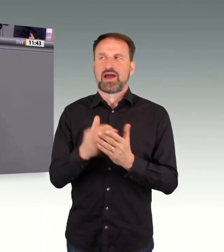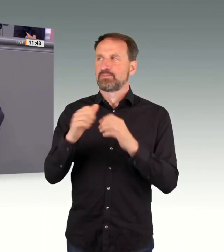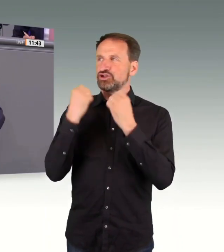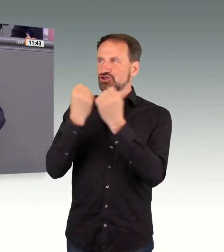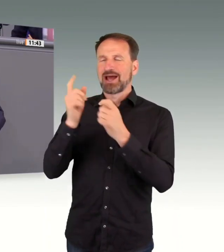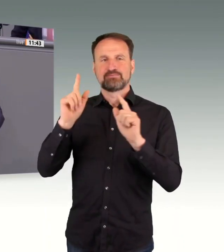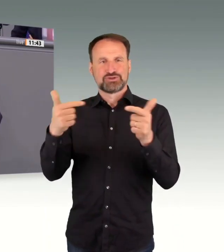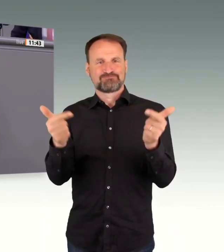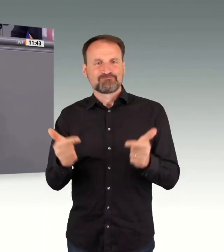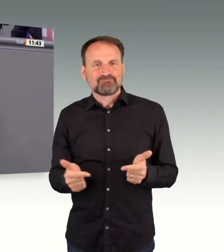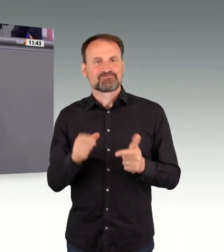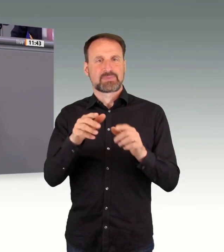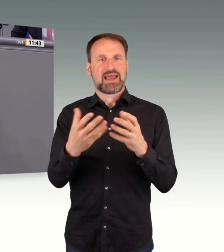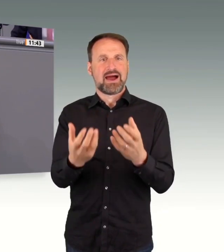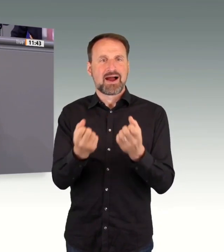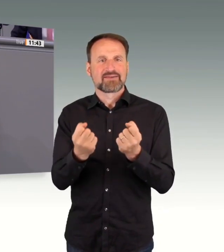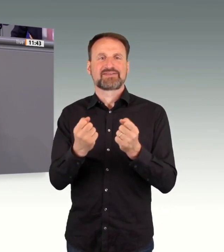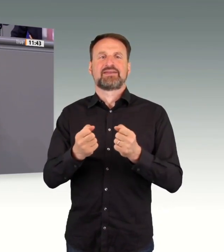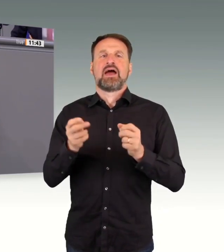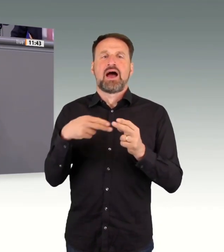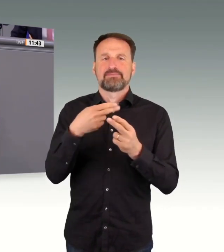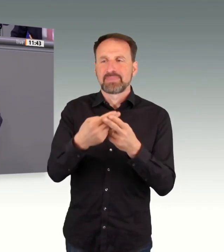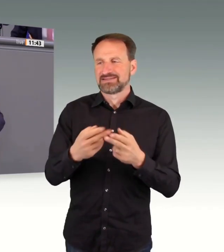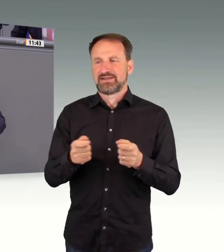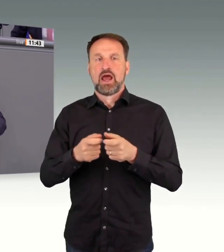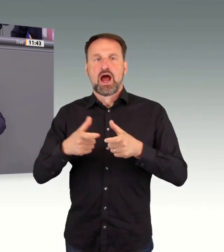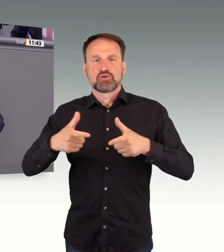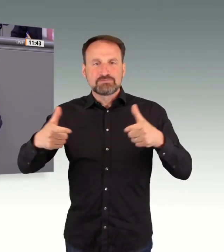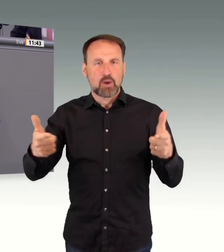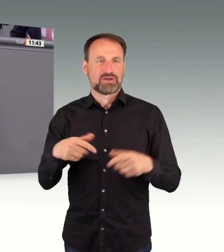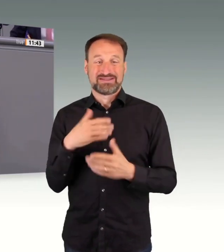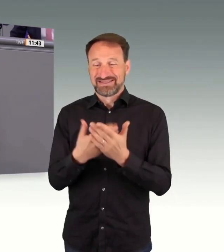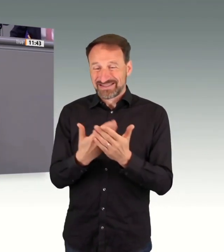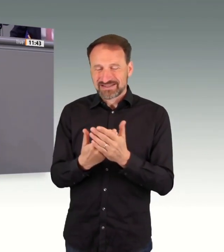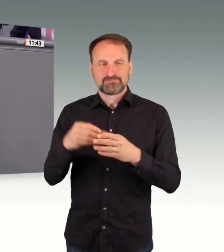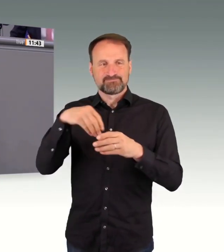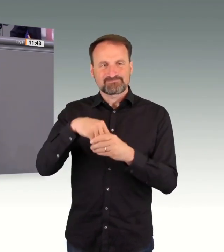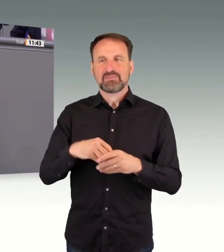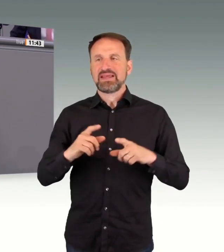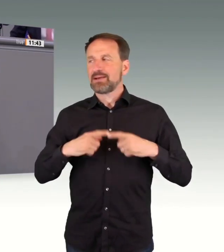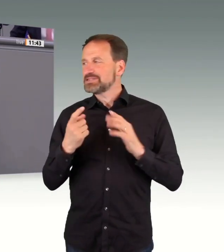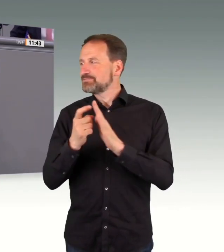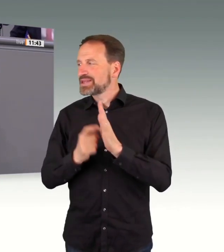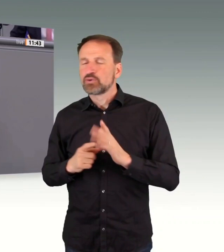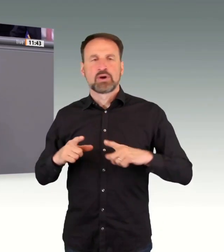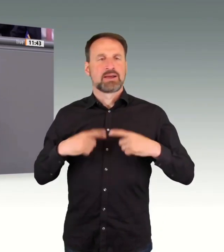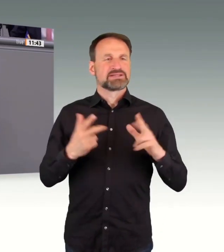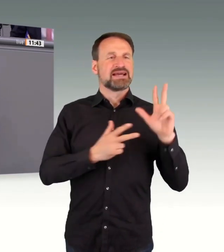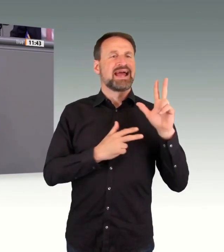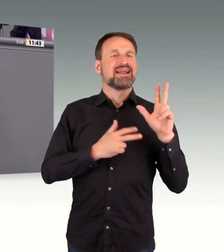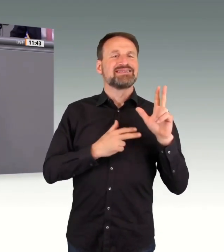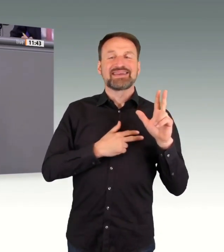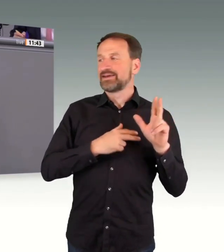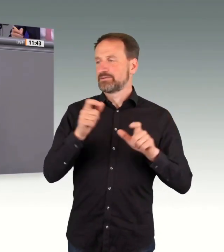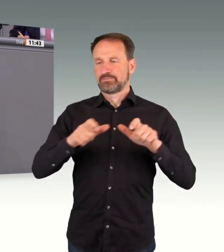anzupassen, sie auszubauen. Und das unter den Lebensbedingungen und Lebensrealitäten der Menschen vor Ort.